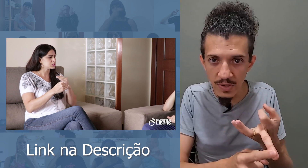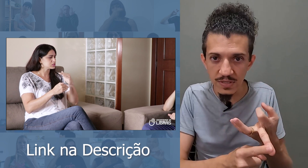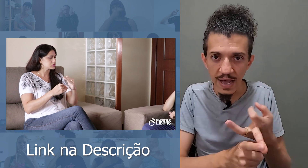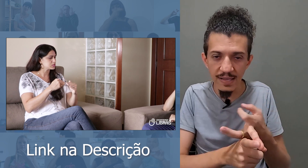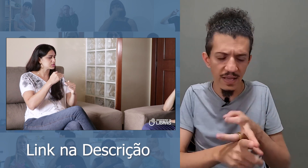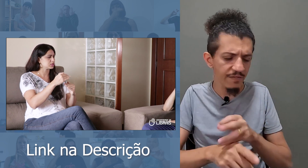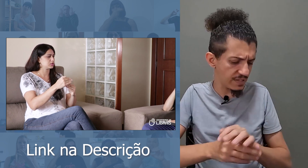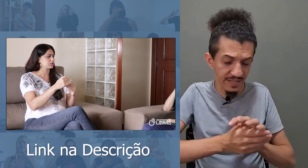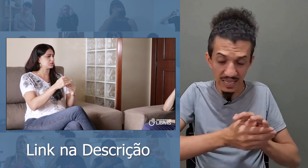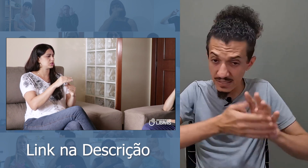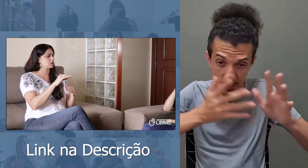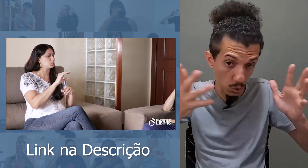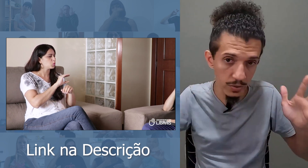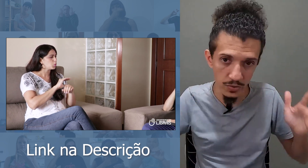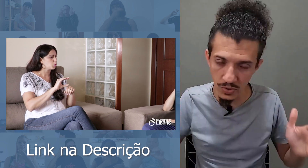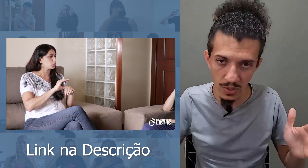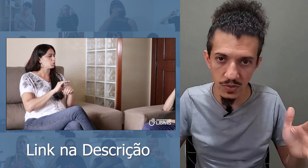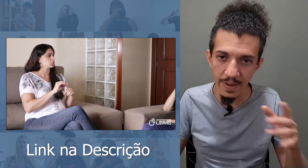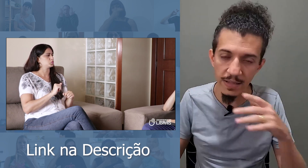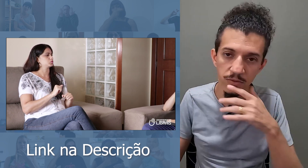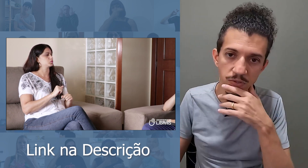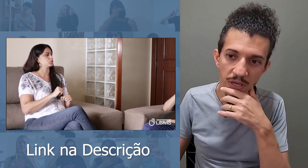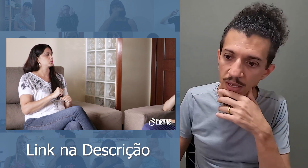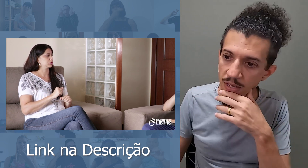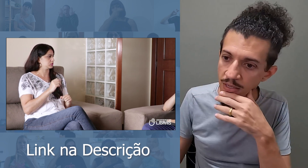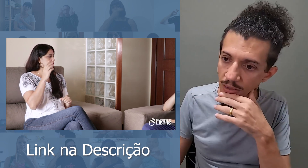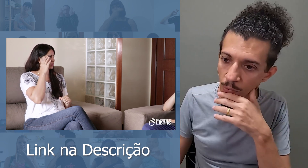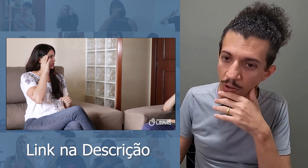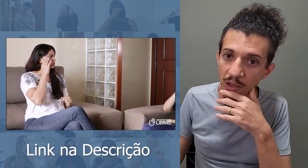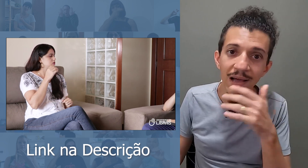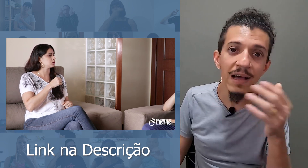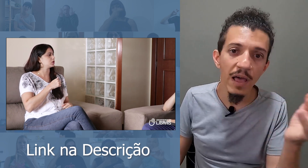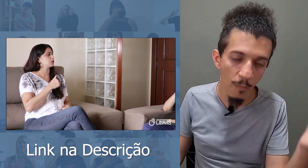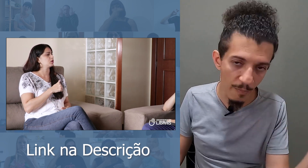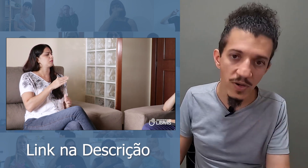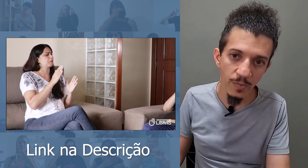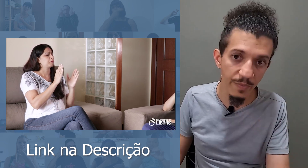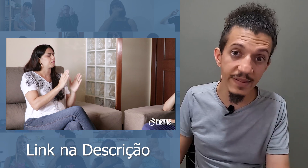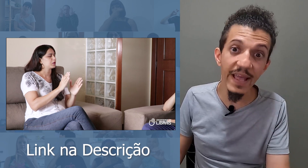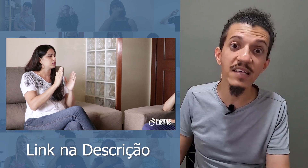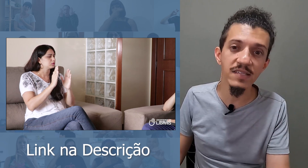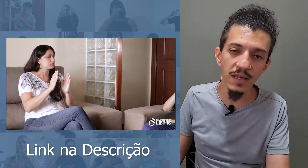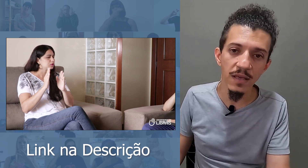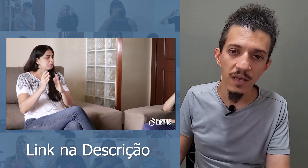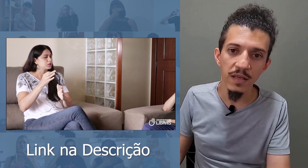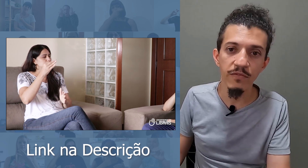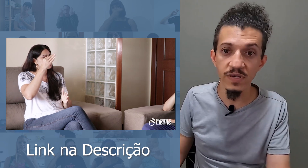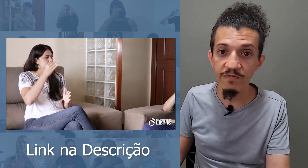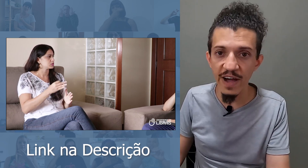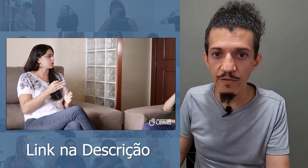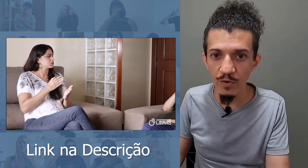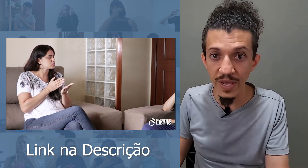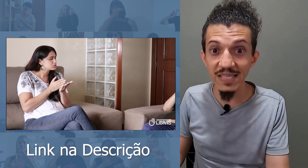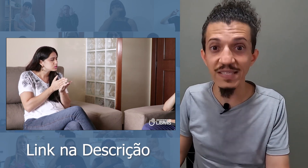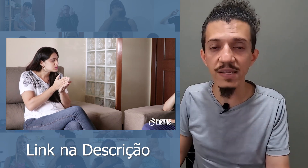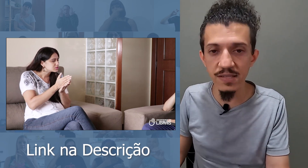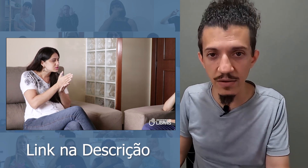Sinais. Enfim, você vai ter acesso a todos os nossos métodos. Então, eu posso prometer, sim, que você vai evoluir seis anos